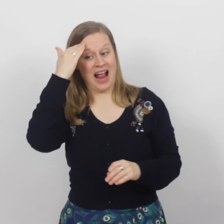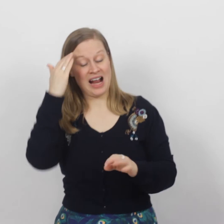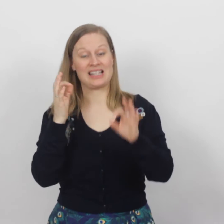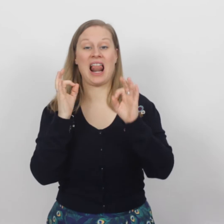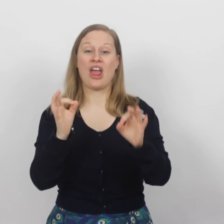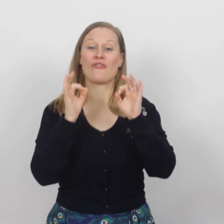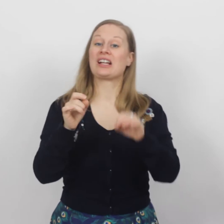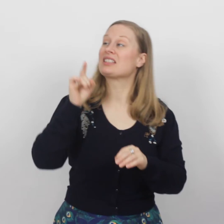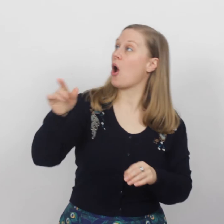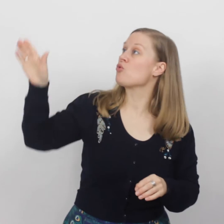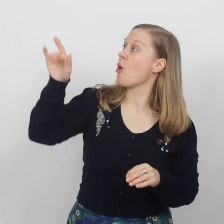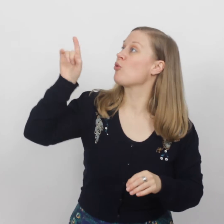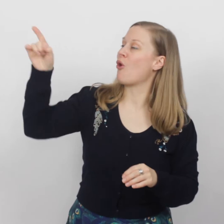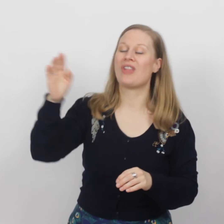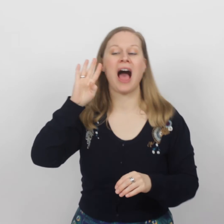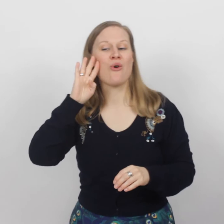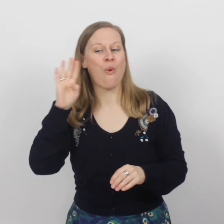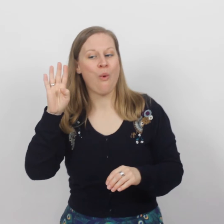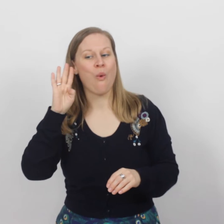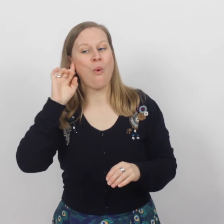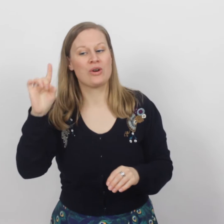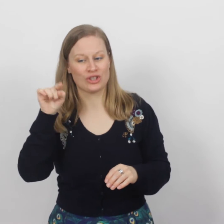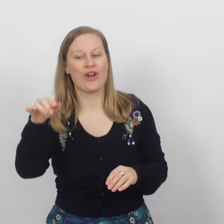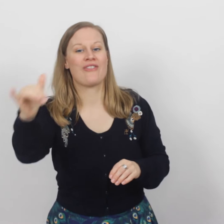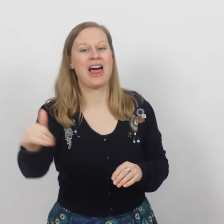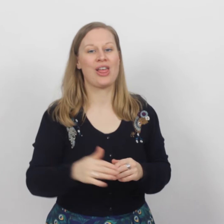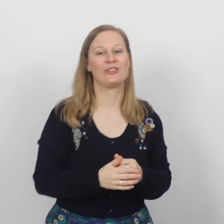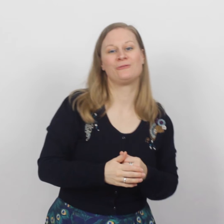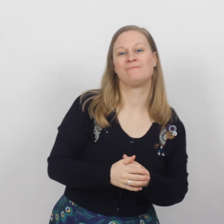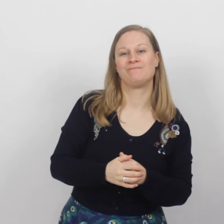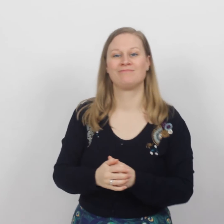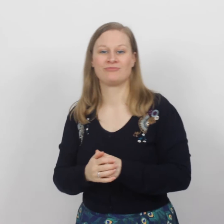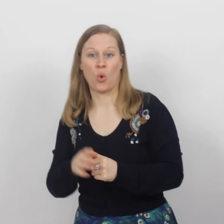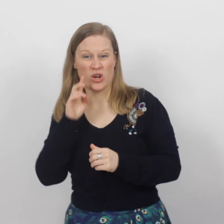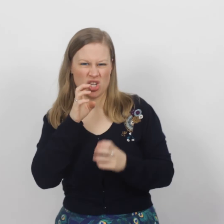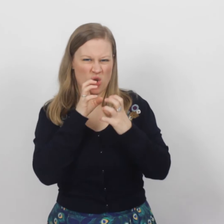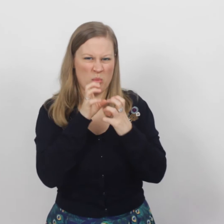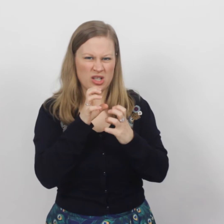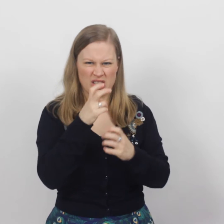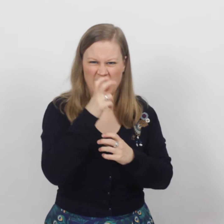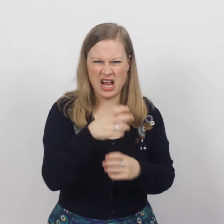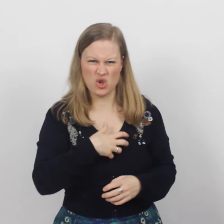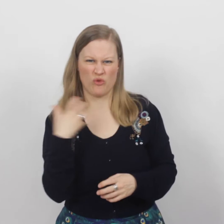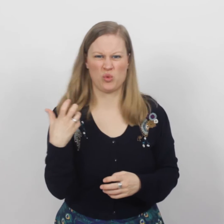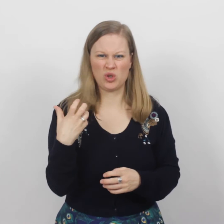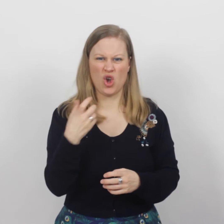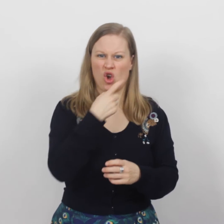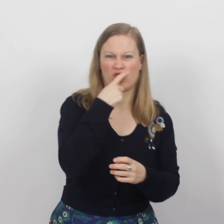Daniel, vertrouw op God, hij hoort je wel Hoor je ze grommen, ze kijken zo woest Hun